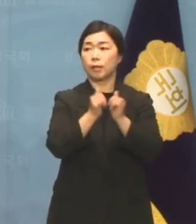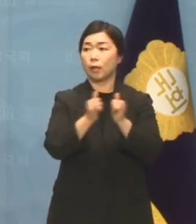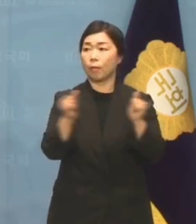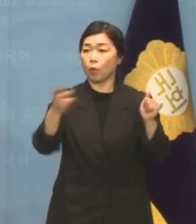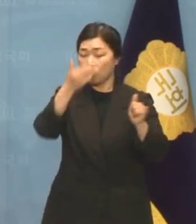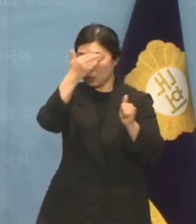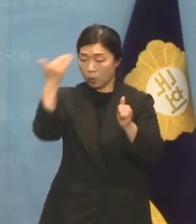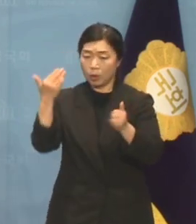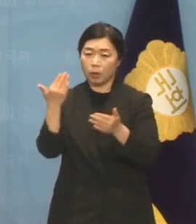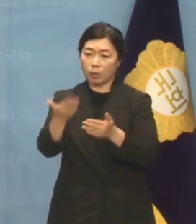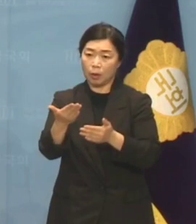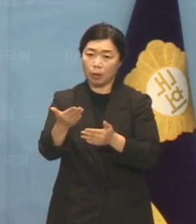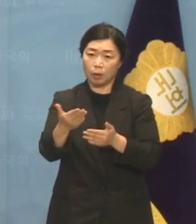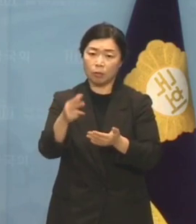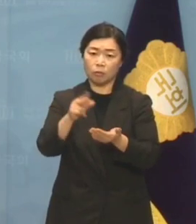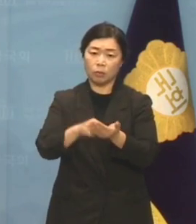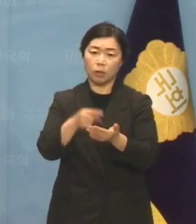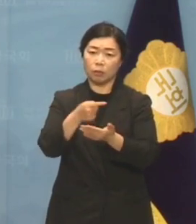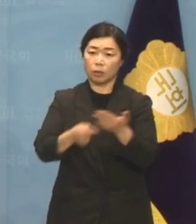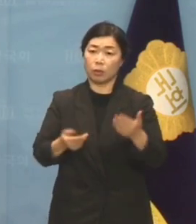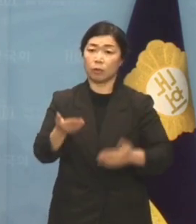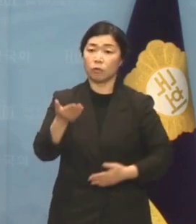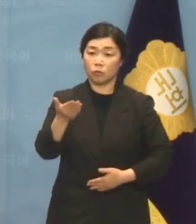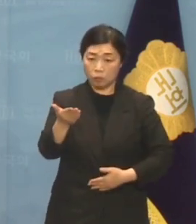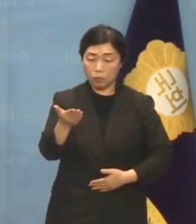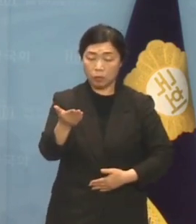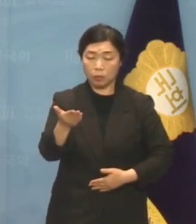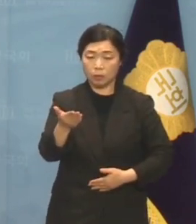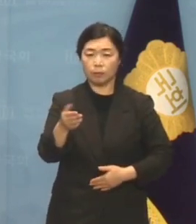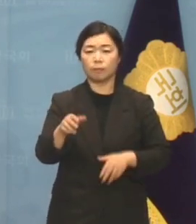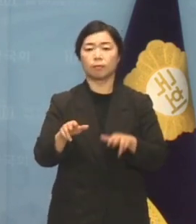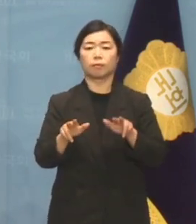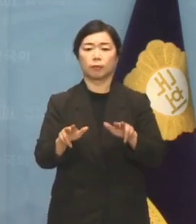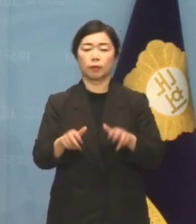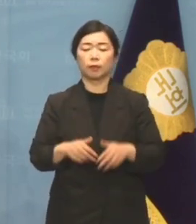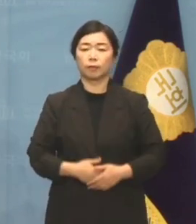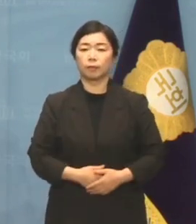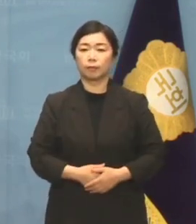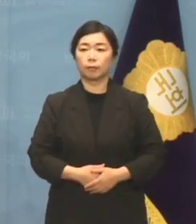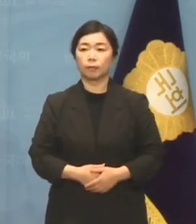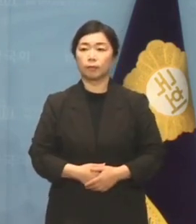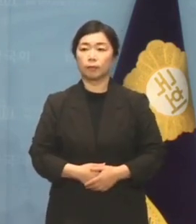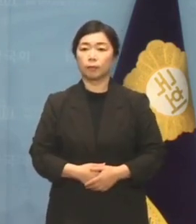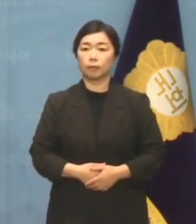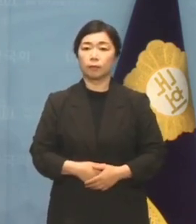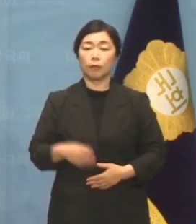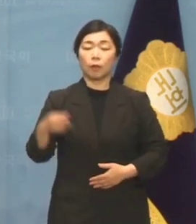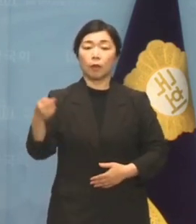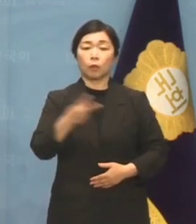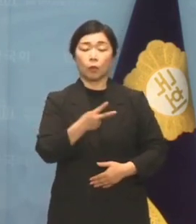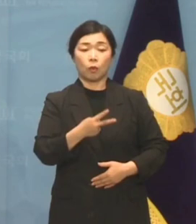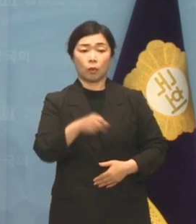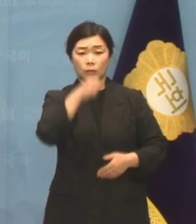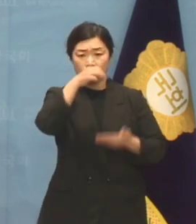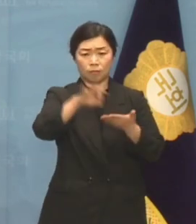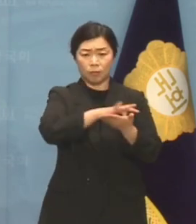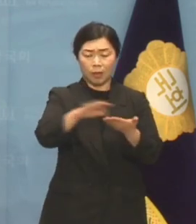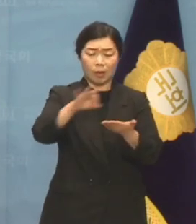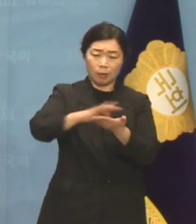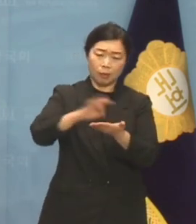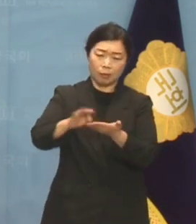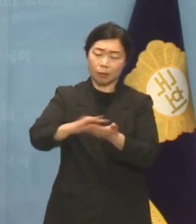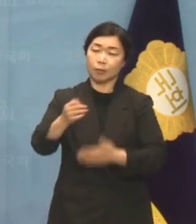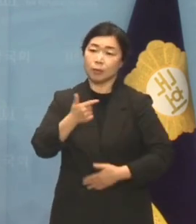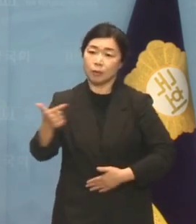어떻게 전가되고 있는지를 여실히 보여주는 단적인 예입니다. 또 방만재정은 어떻습니까?